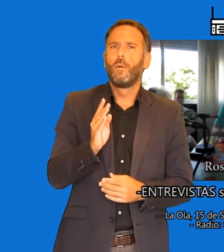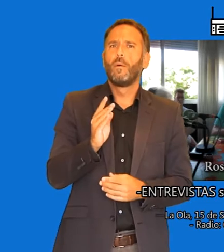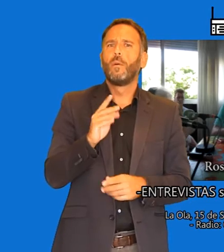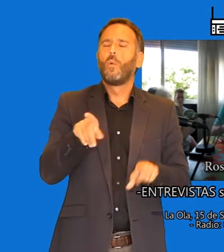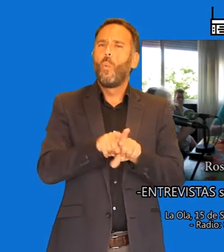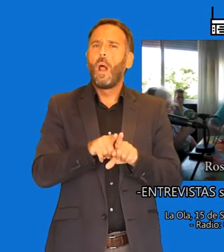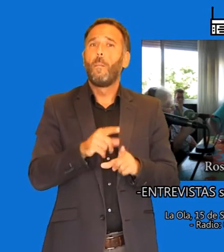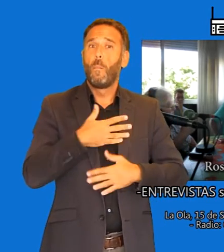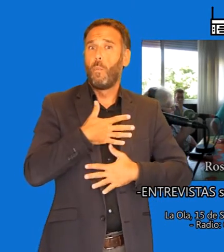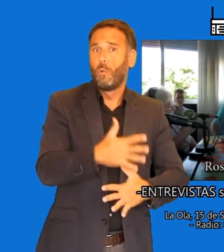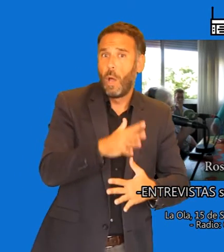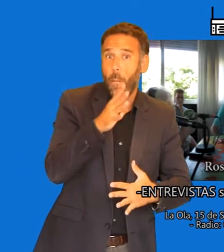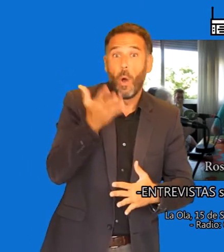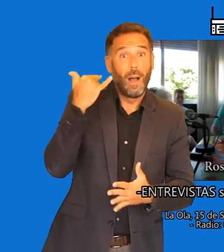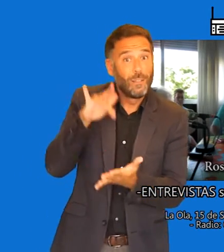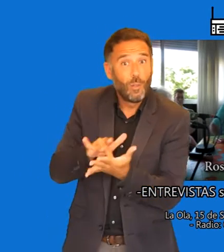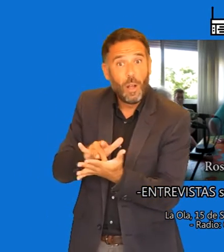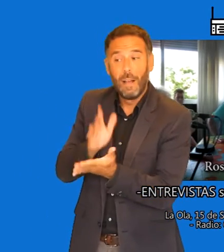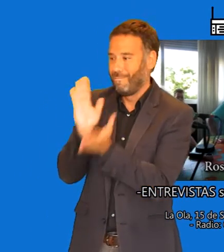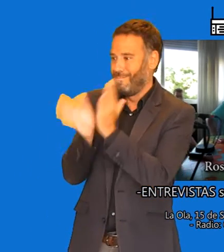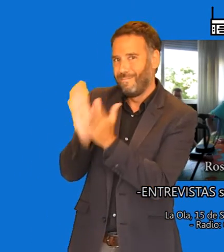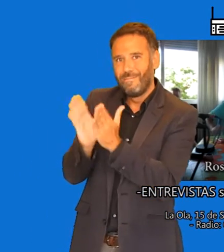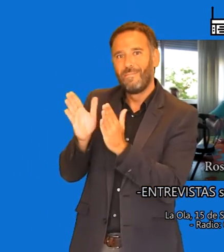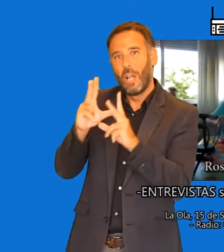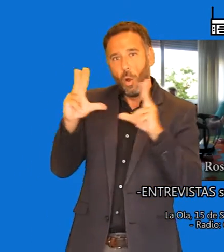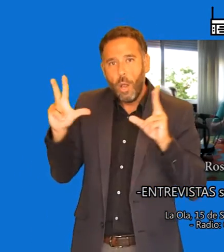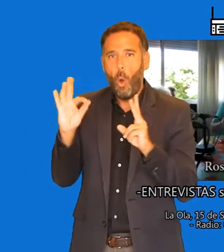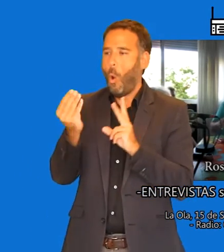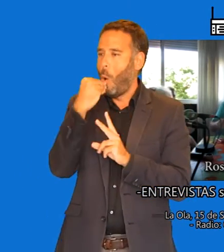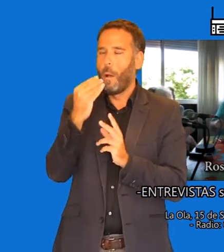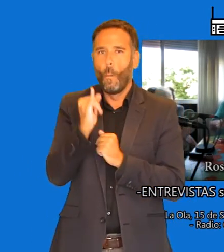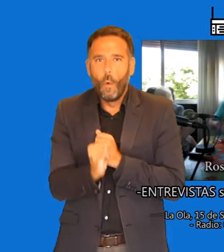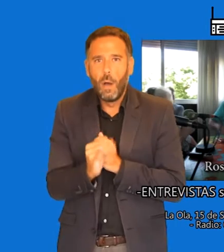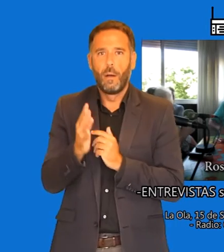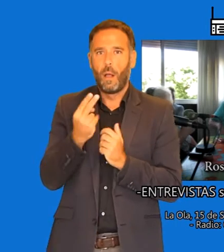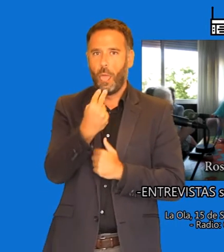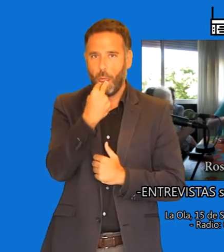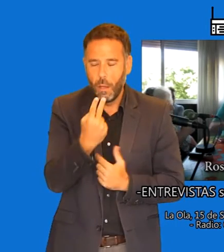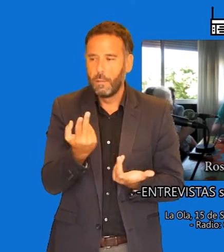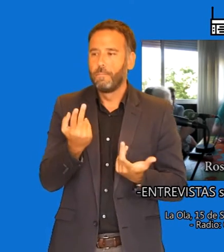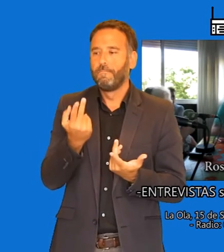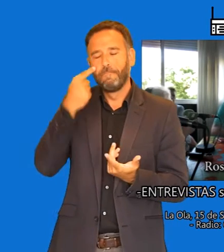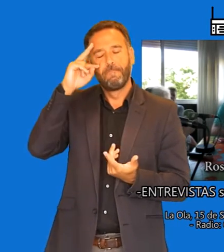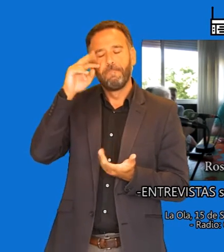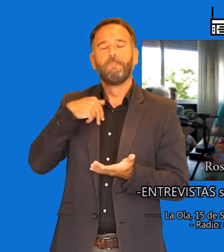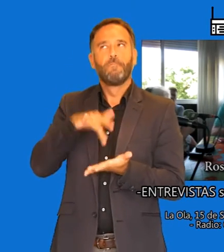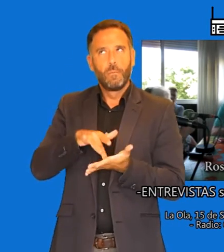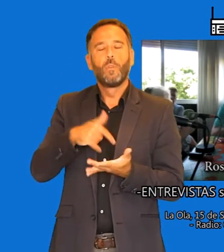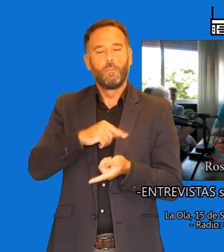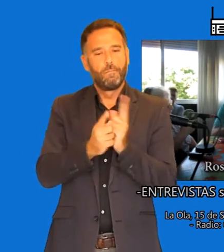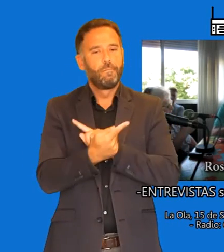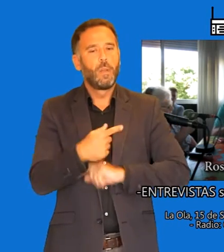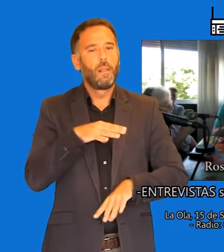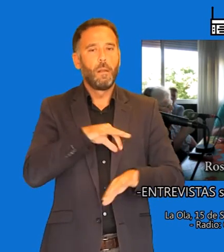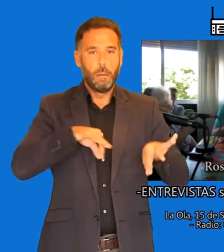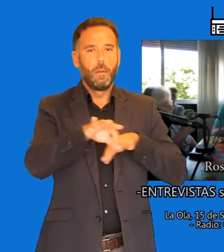porque ha tratado casos de anorexia, de bulimia, de trastorno de alimentación, y ha dicho, pues, tengo que hacer algo aparte de mi